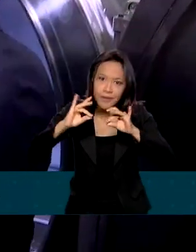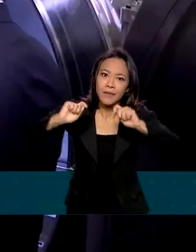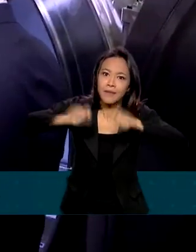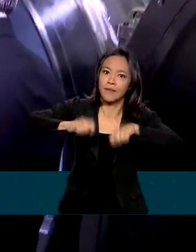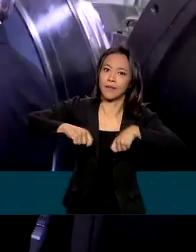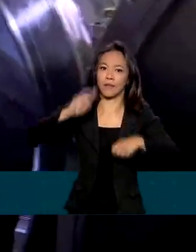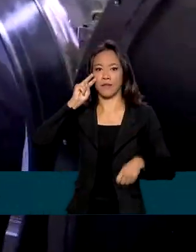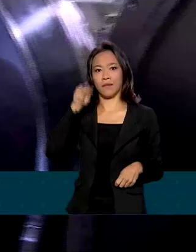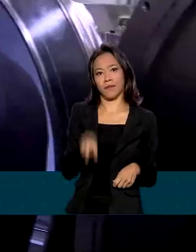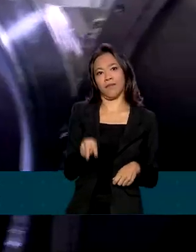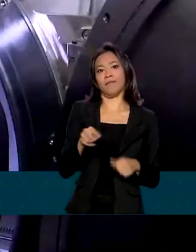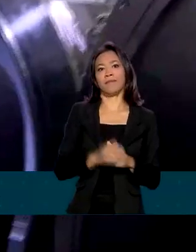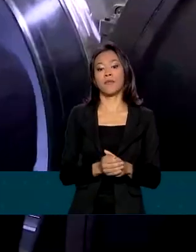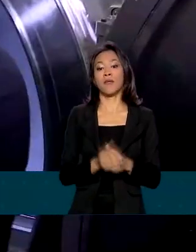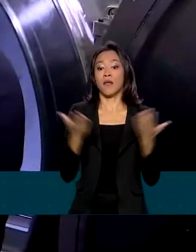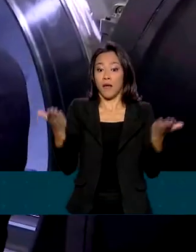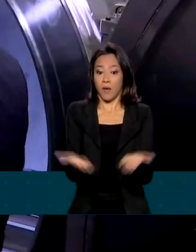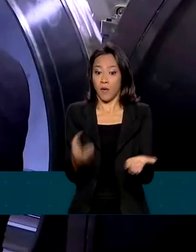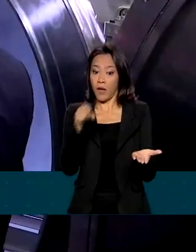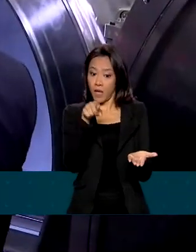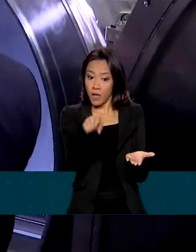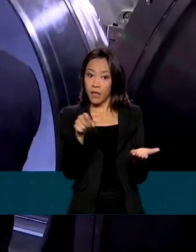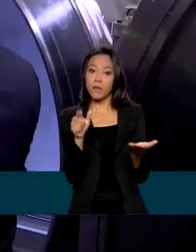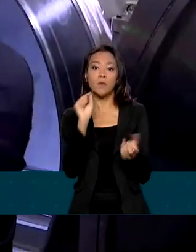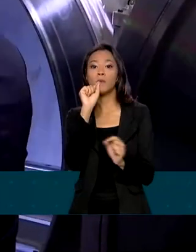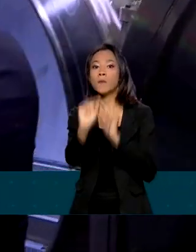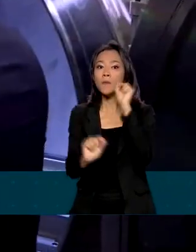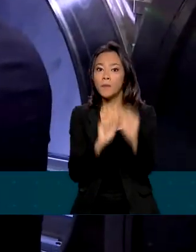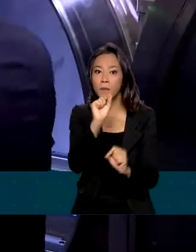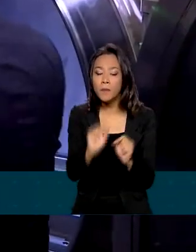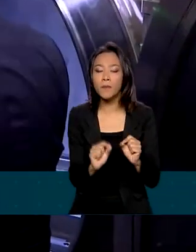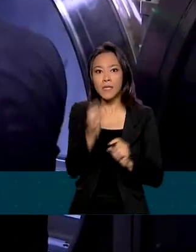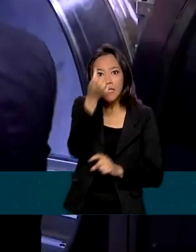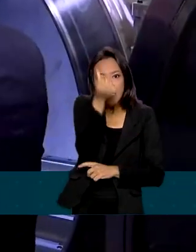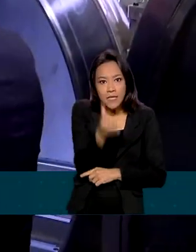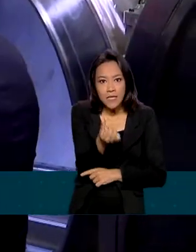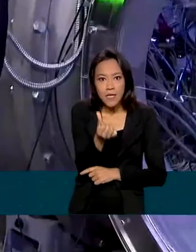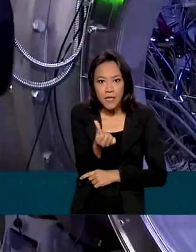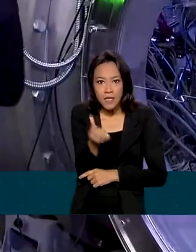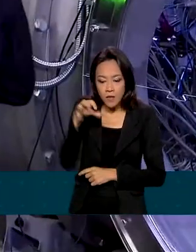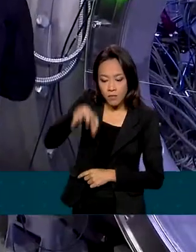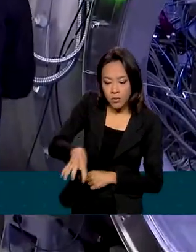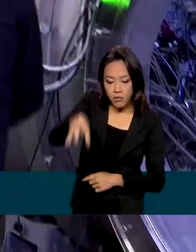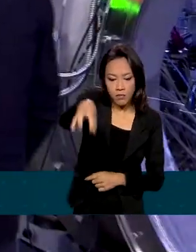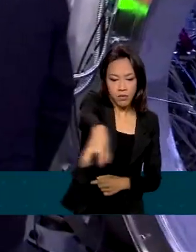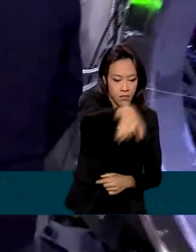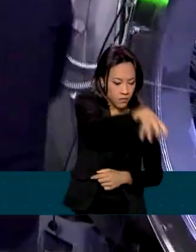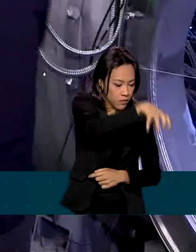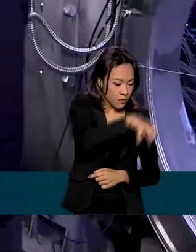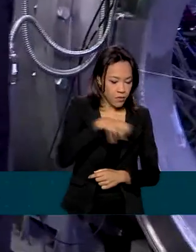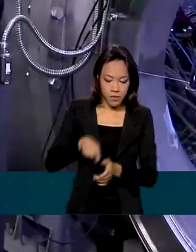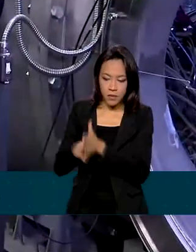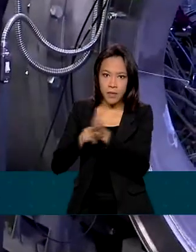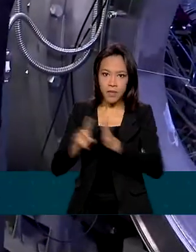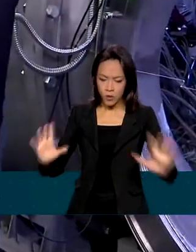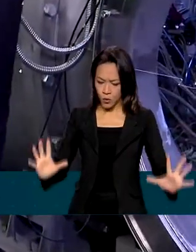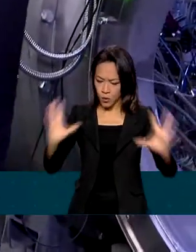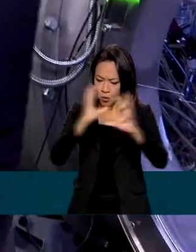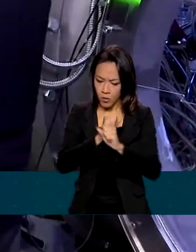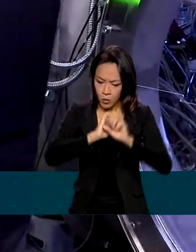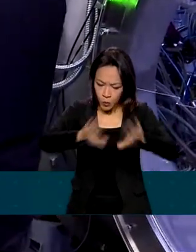materiais. A partir de agora, passam a funcionar seis estações de pesquisa. No total, até 2023,